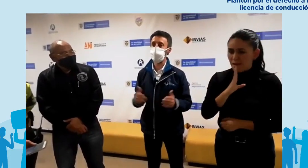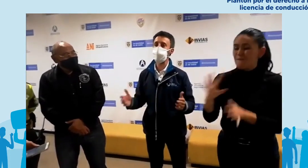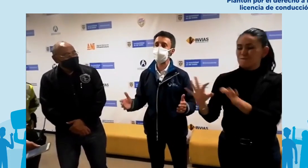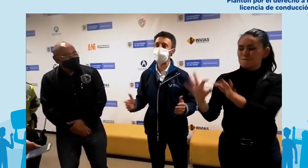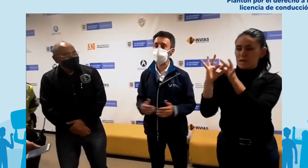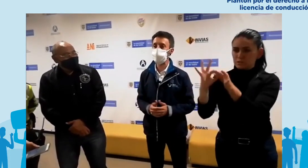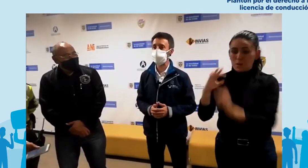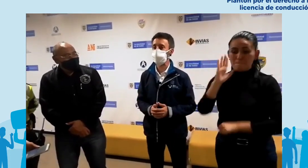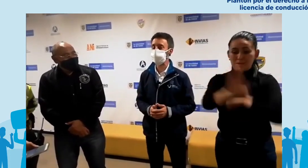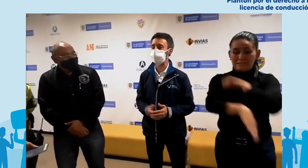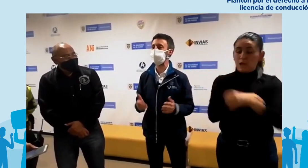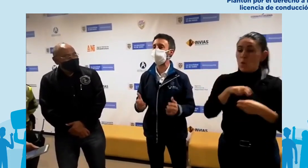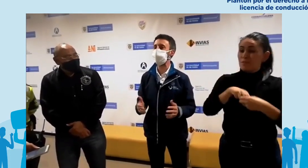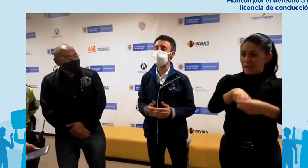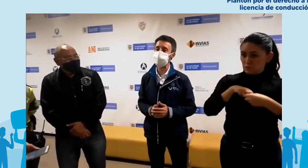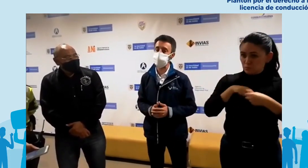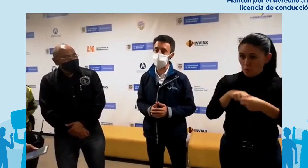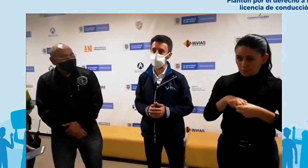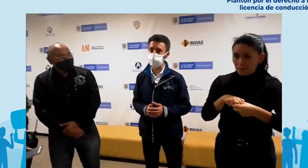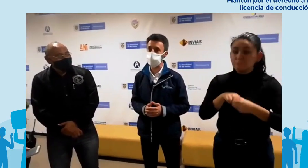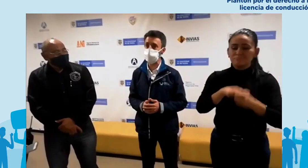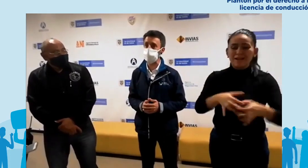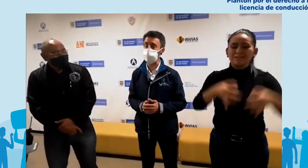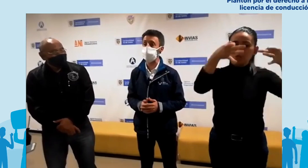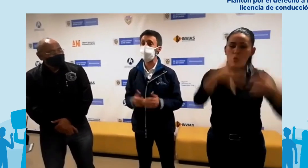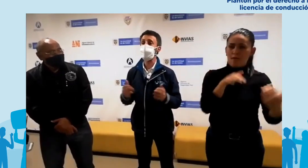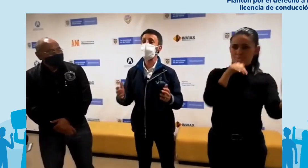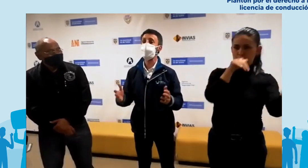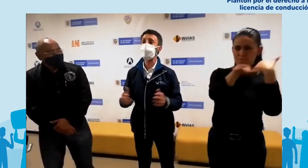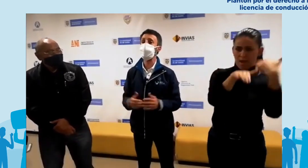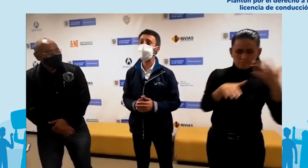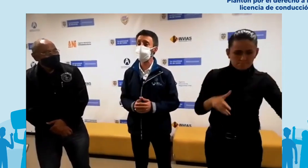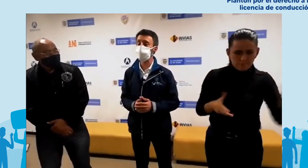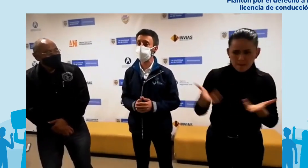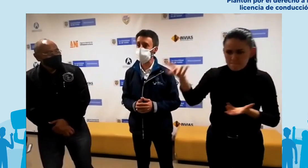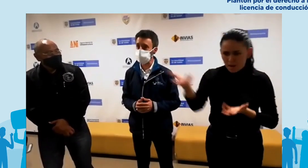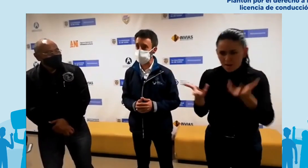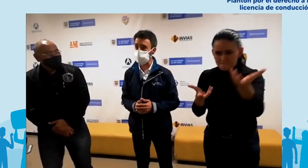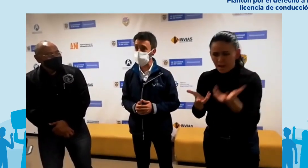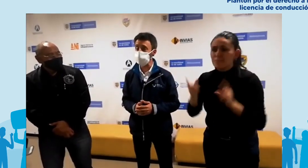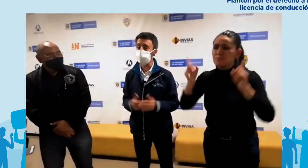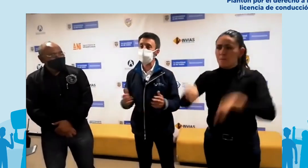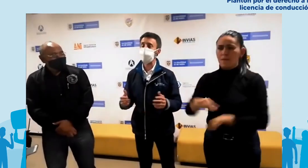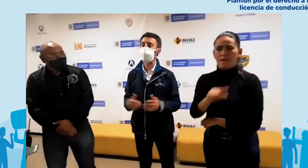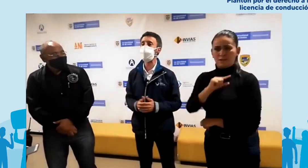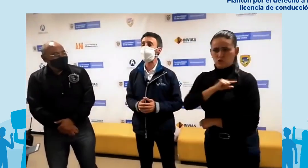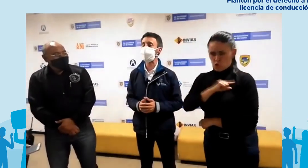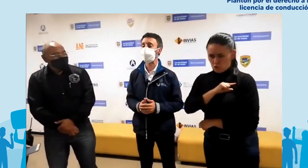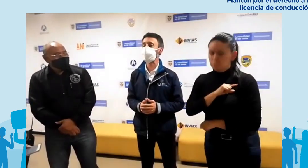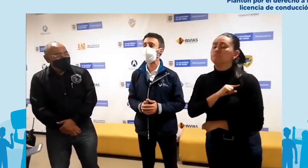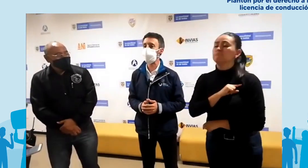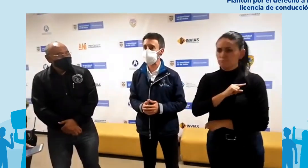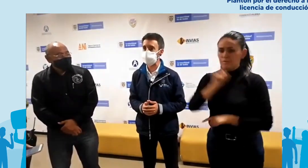Ministerio del Transporte, la Agencia Nacional de Seguridad Vial, el Instituto Nacional de Sordos, y además las Universidades